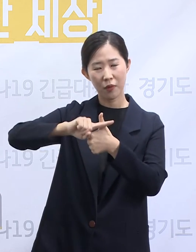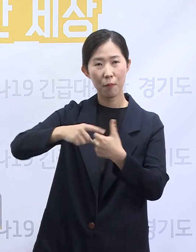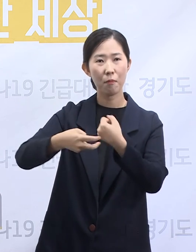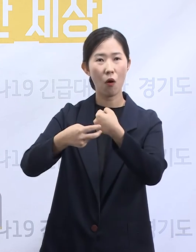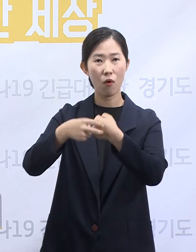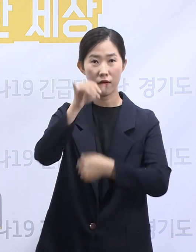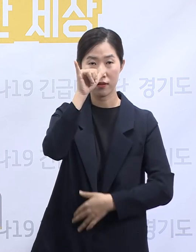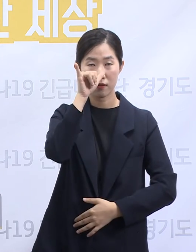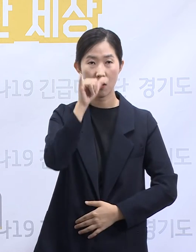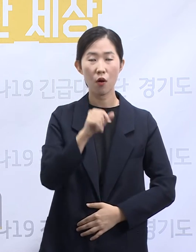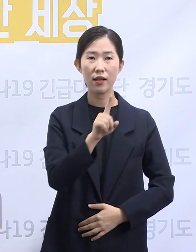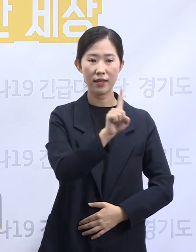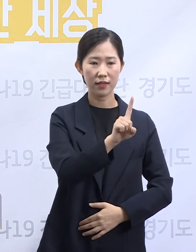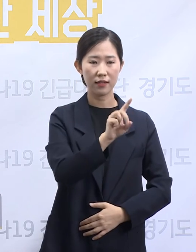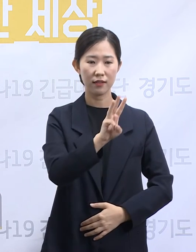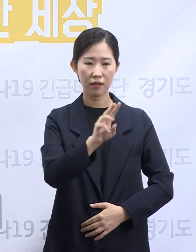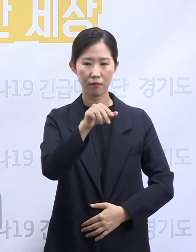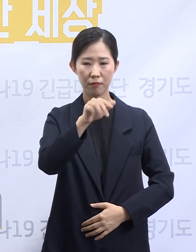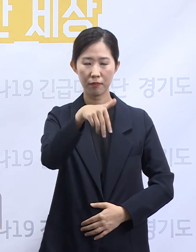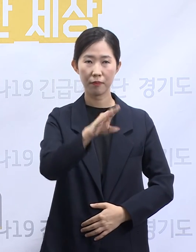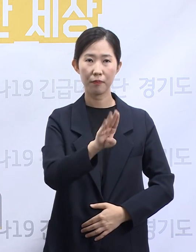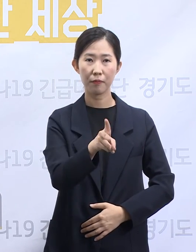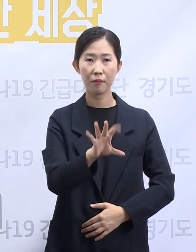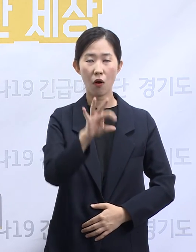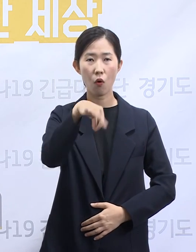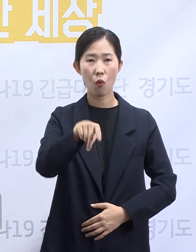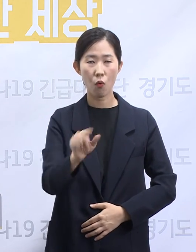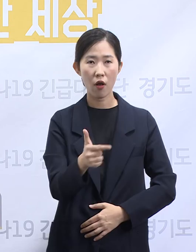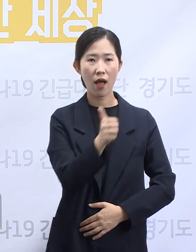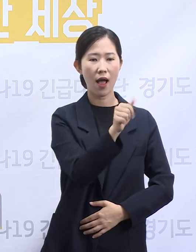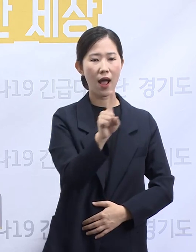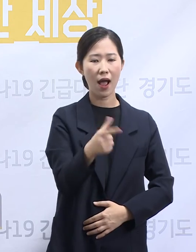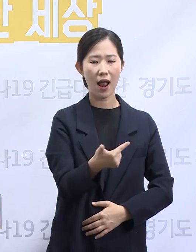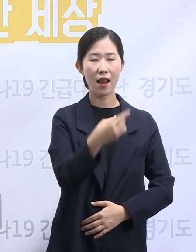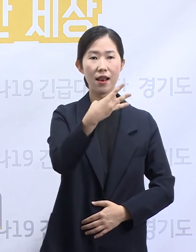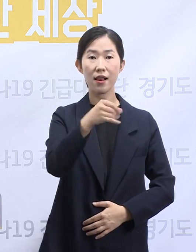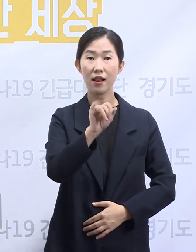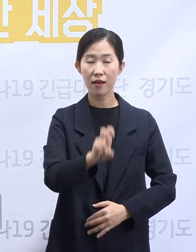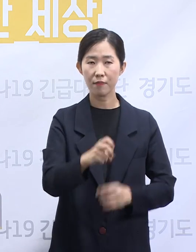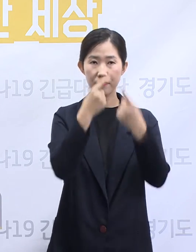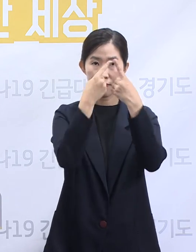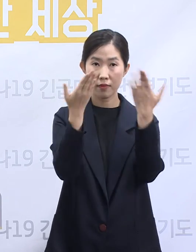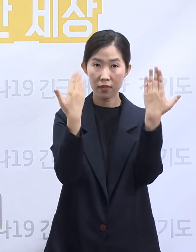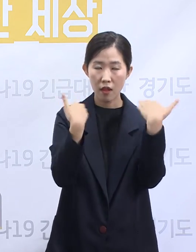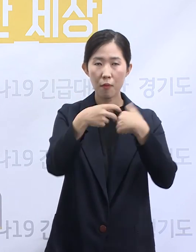건강보험공단 일산병원, 한림대학교 동탄성심병원 등에는 이미 중환자가 배정되었습니다.